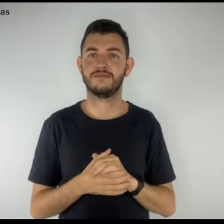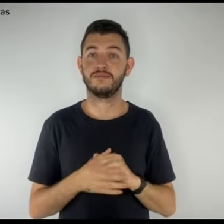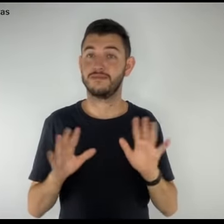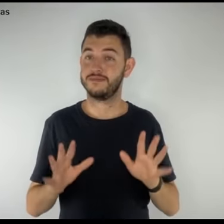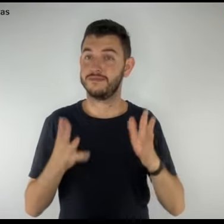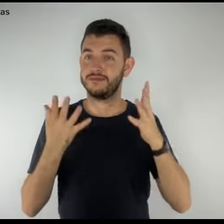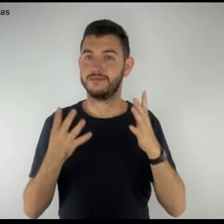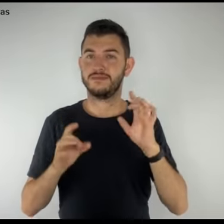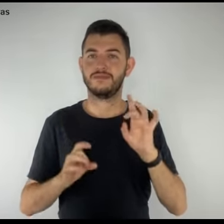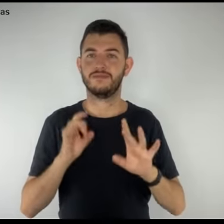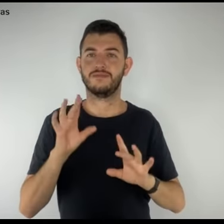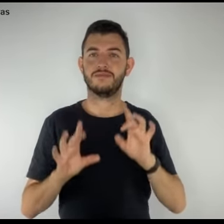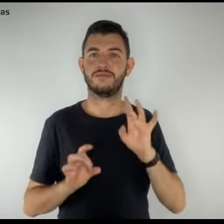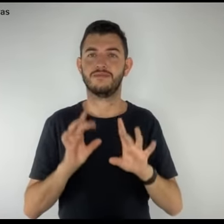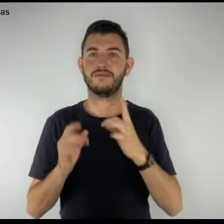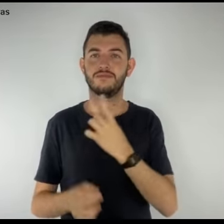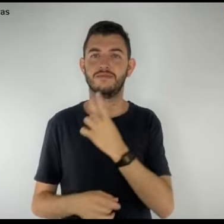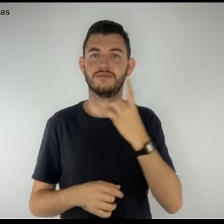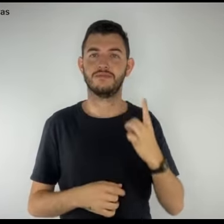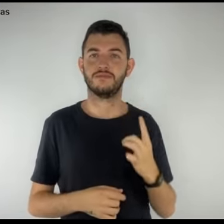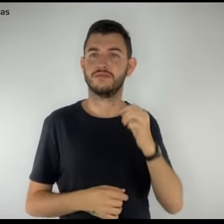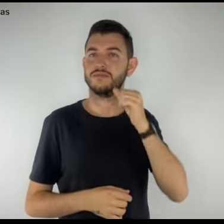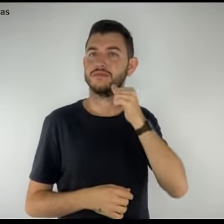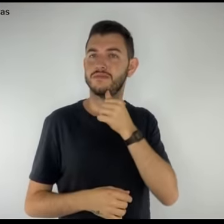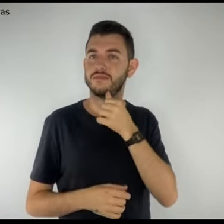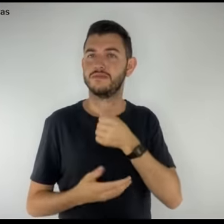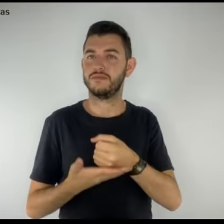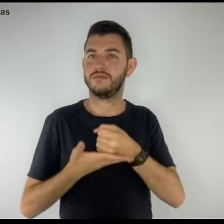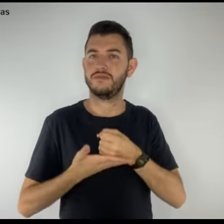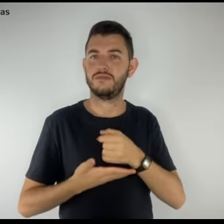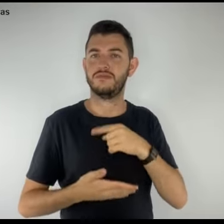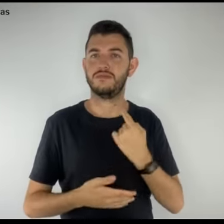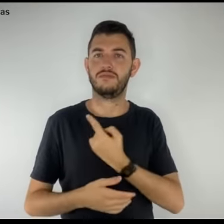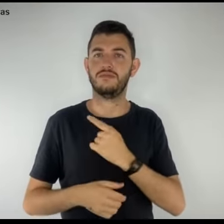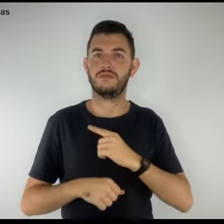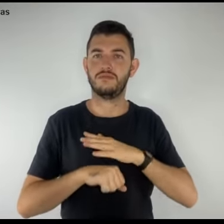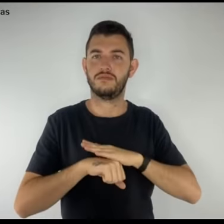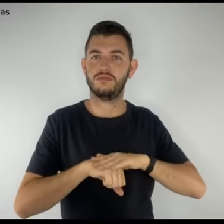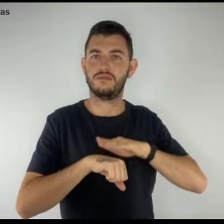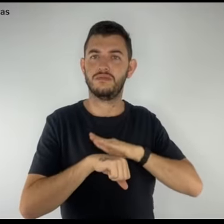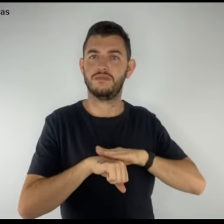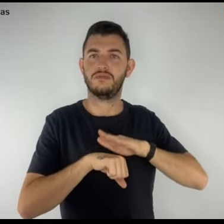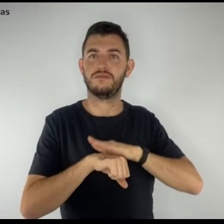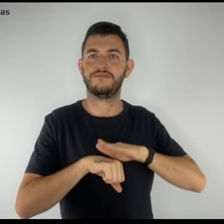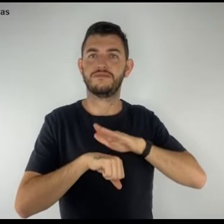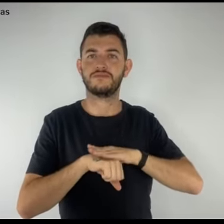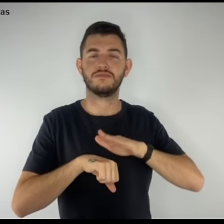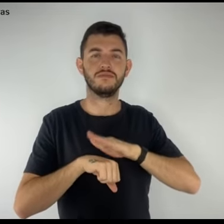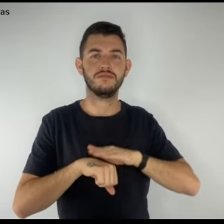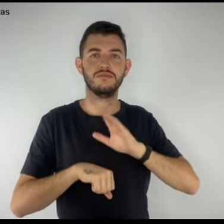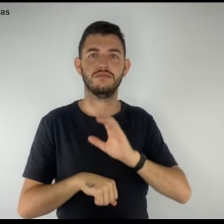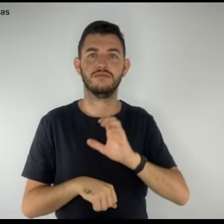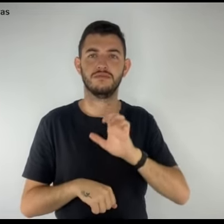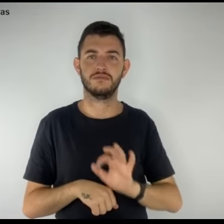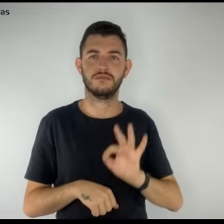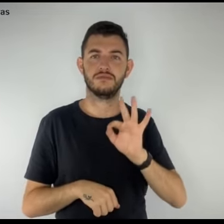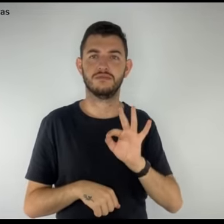comemoração ao Dia da Mulher, foi-nos ofertado, com muito carinho, pelo CFE